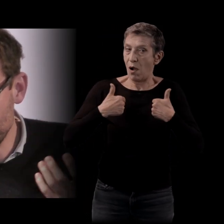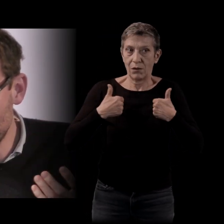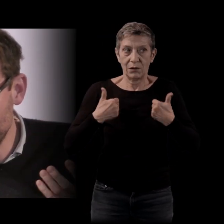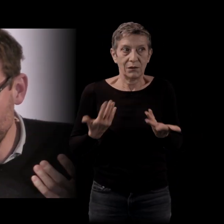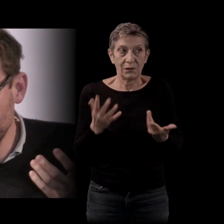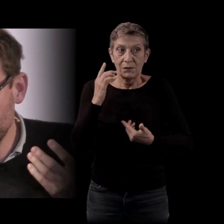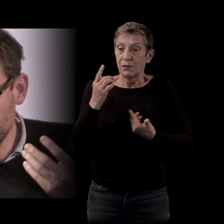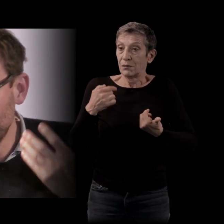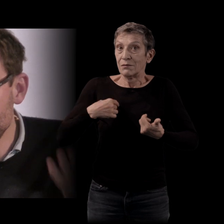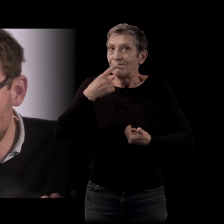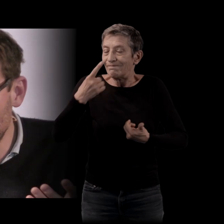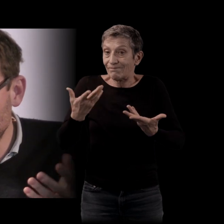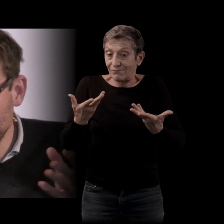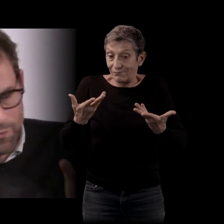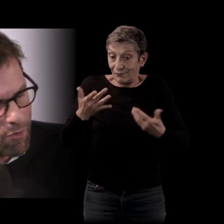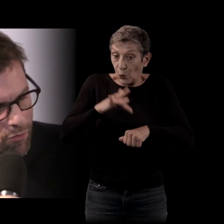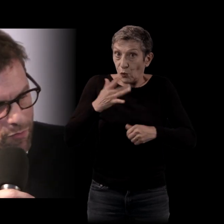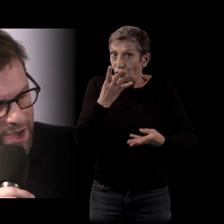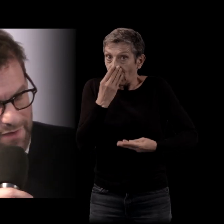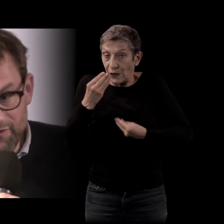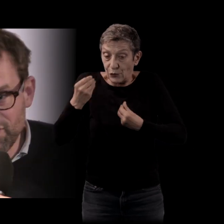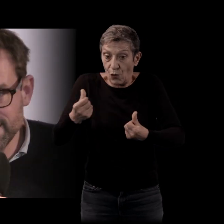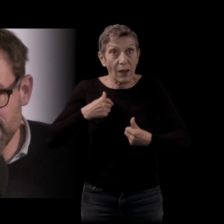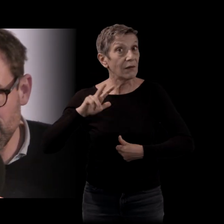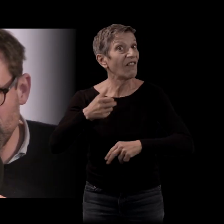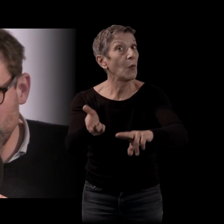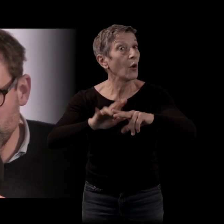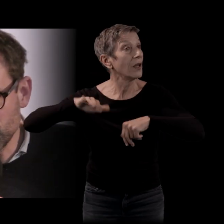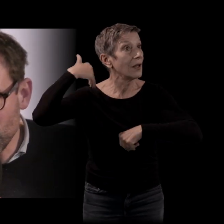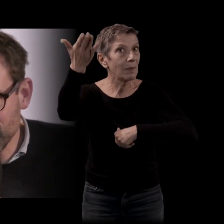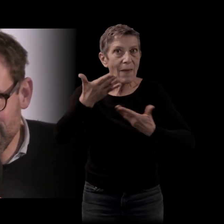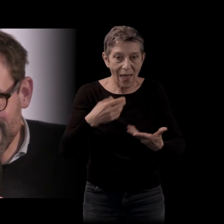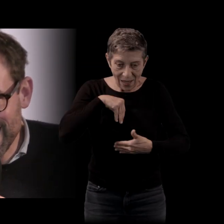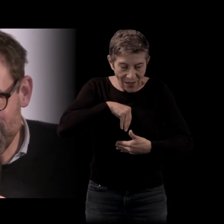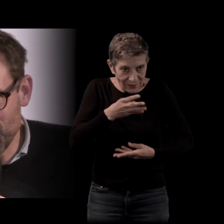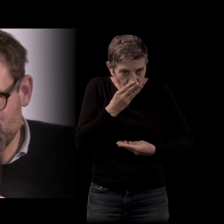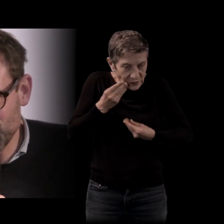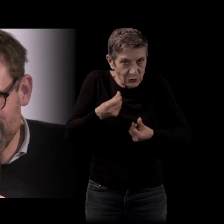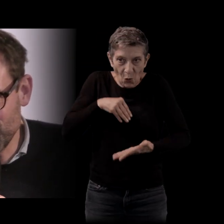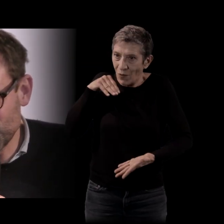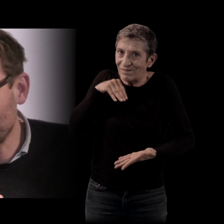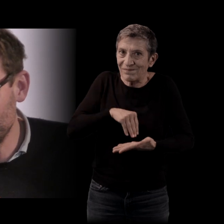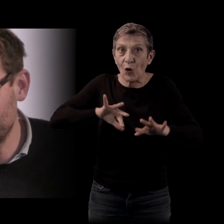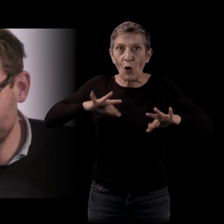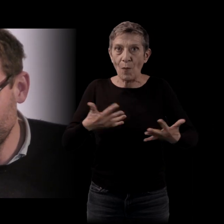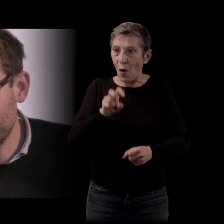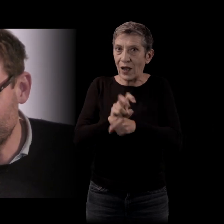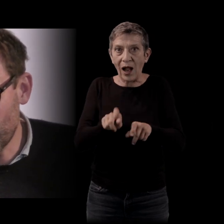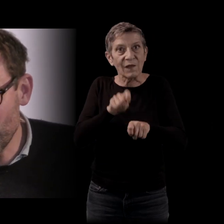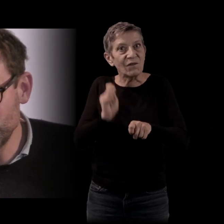éprouvées finira, comment on arrive à les fixer de sorte qu'elles nous survivent et qu soient en plus